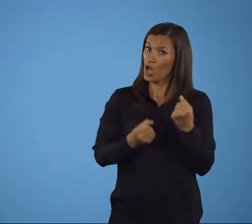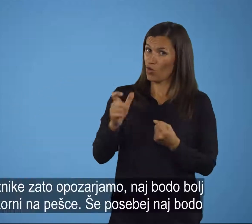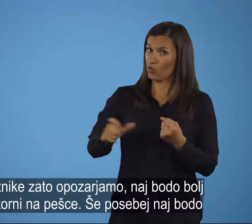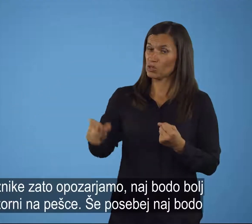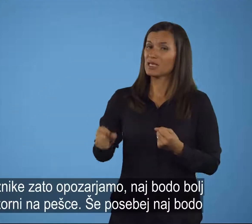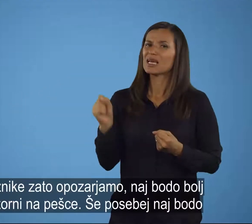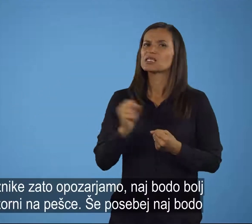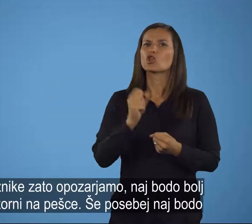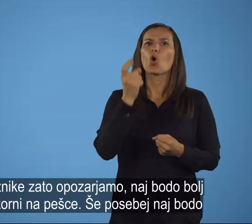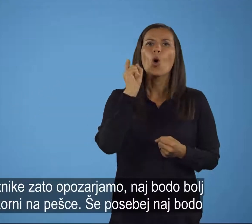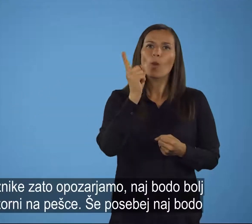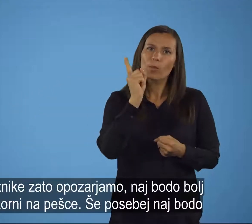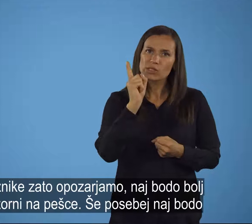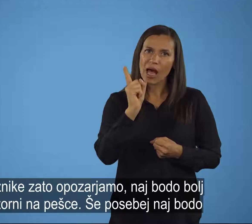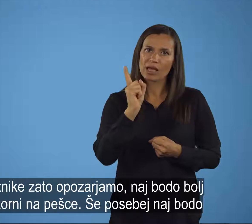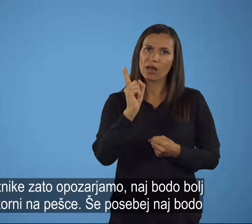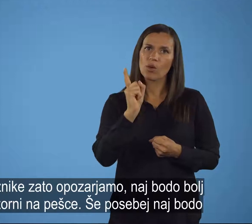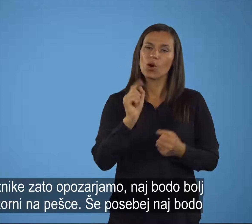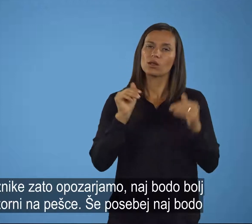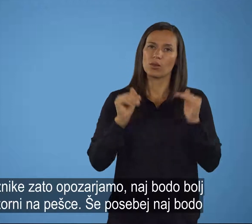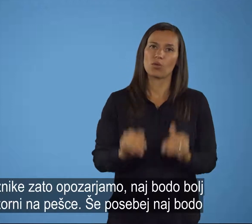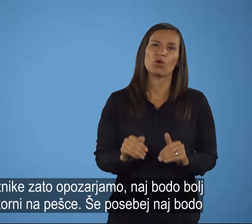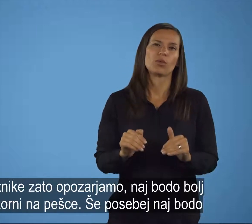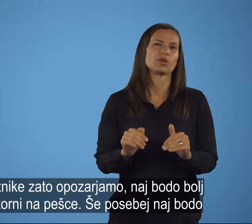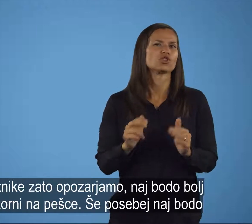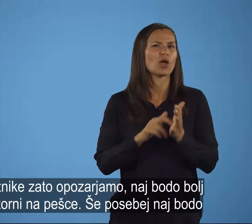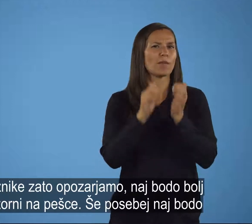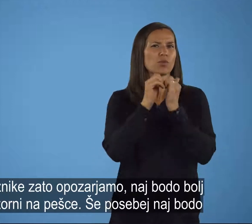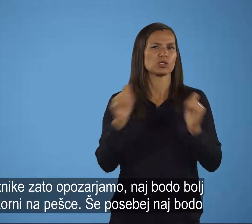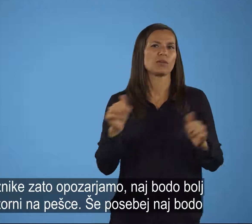Voznike zato opozarjamo, naj bodo bolj pozorni na pešce.